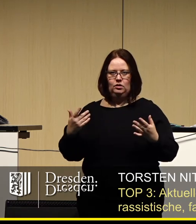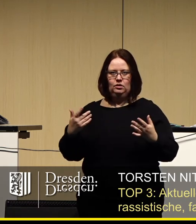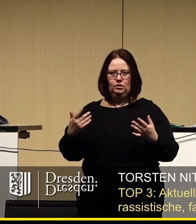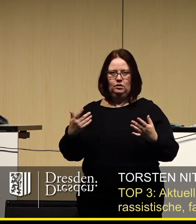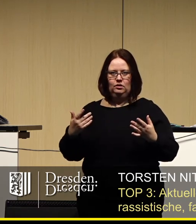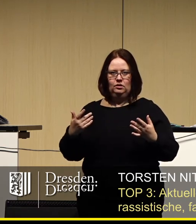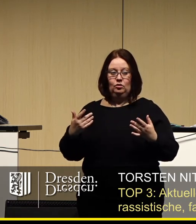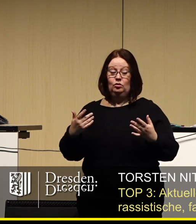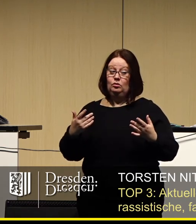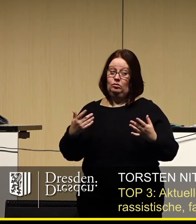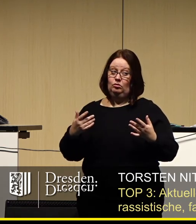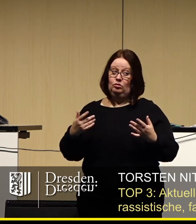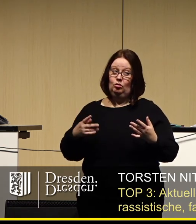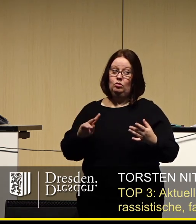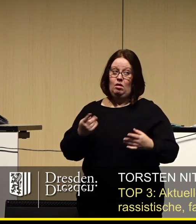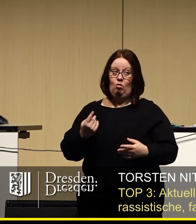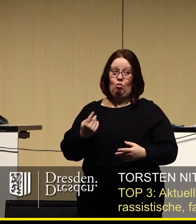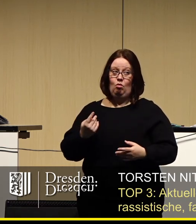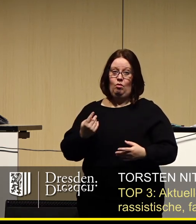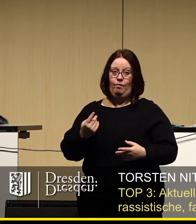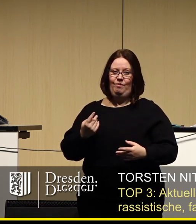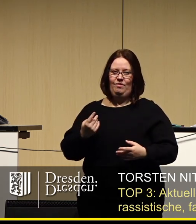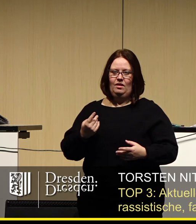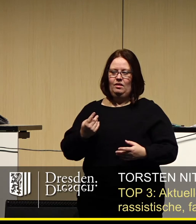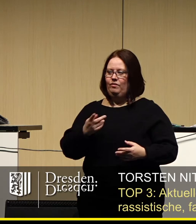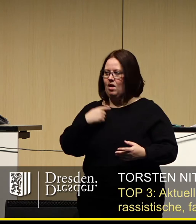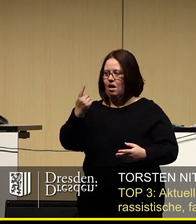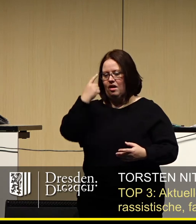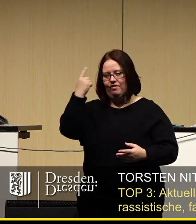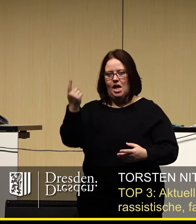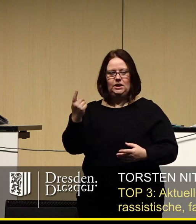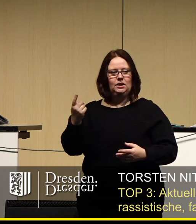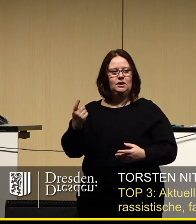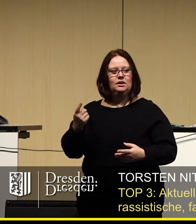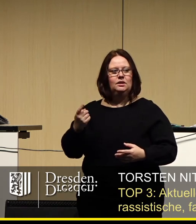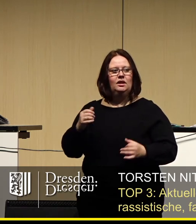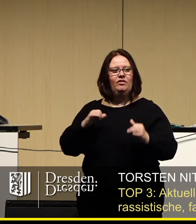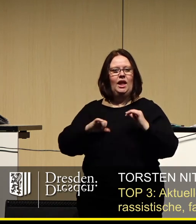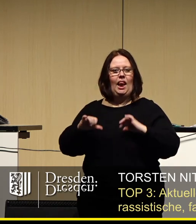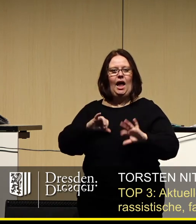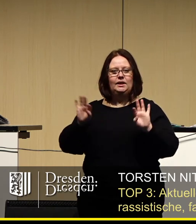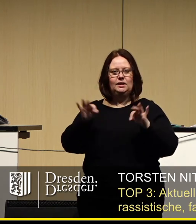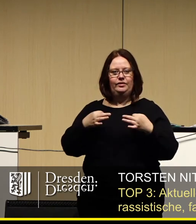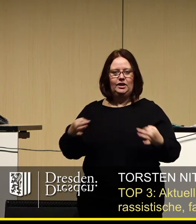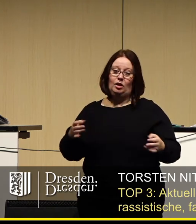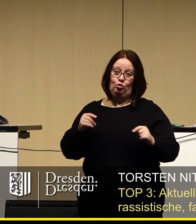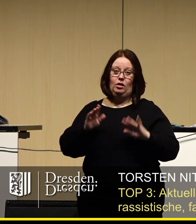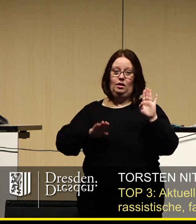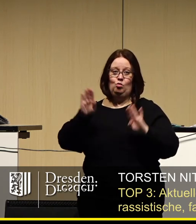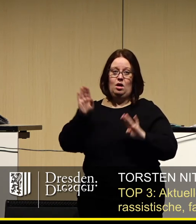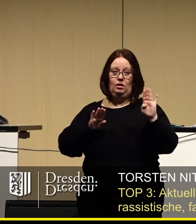Und, meine Damen und Herren, lassen Sie mich gesagt sein, wir wissen es alle, Leidensfähigkeit gehört zur Demokratie dazu.